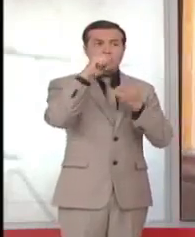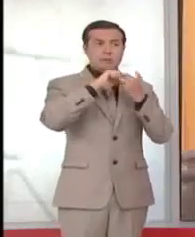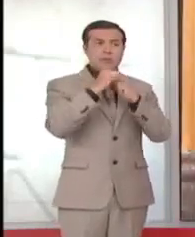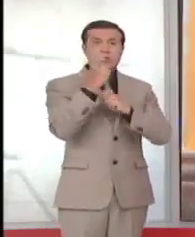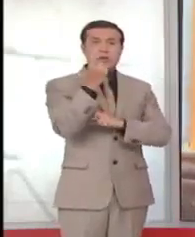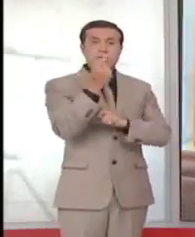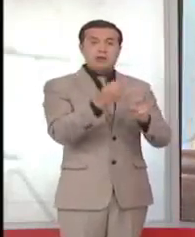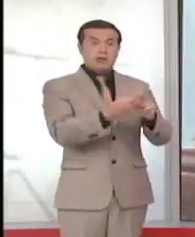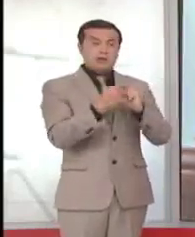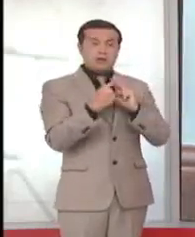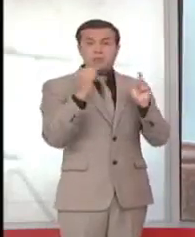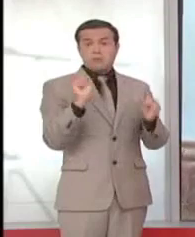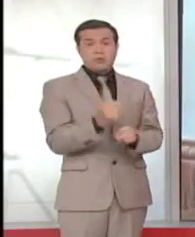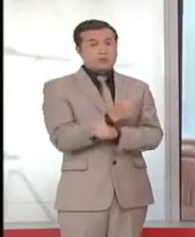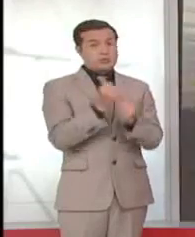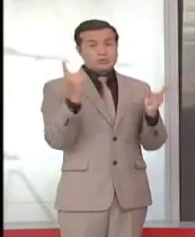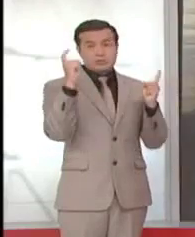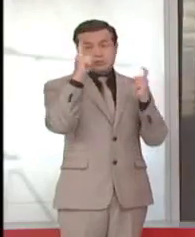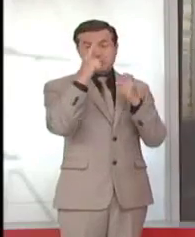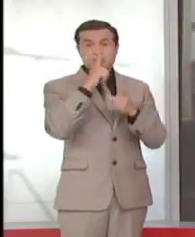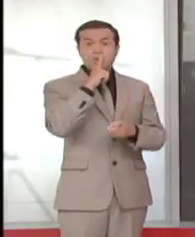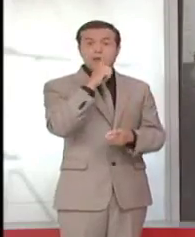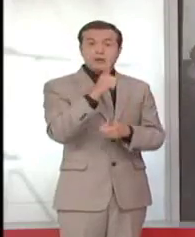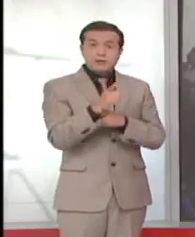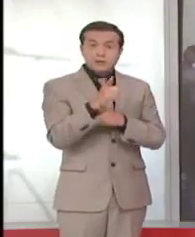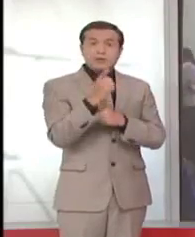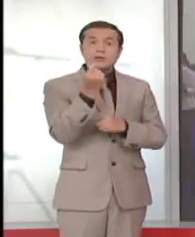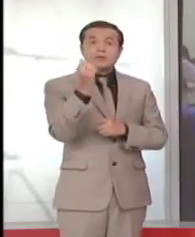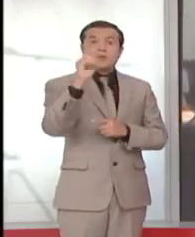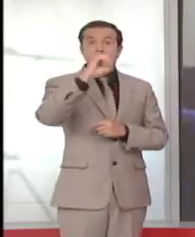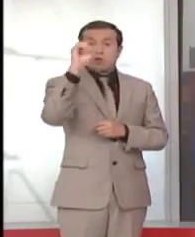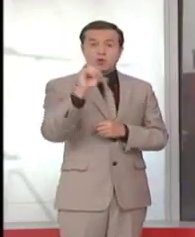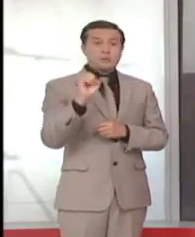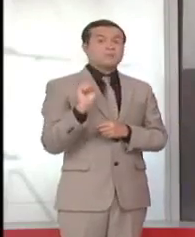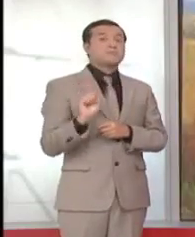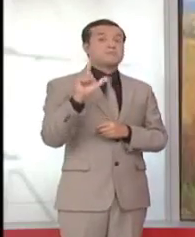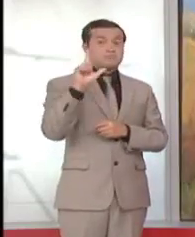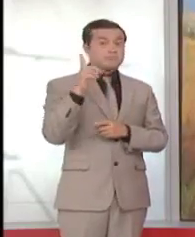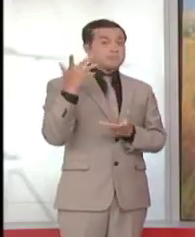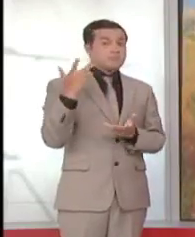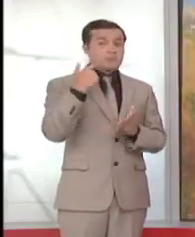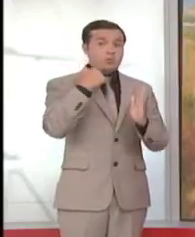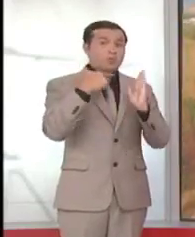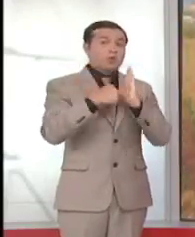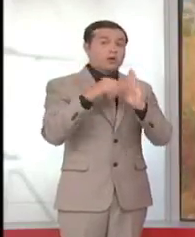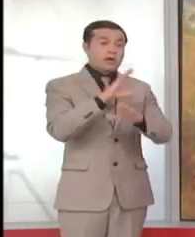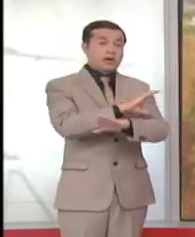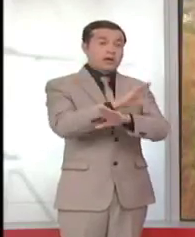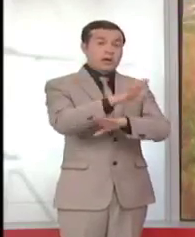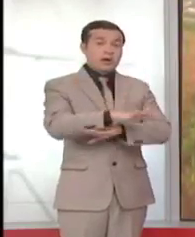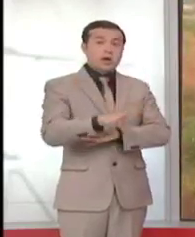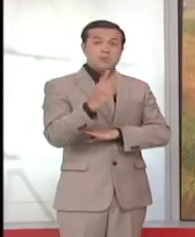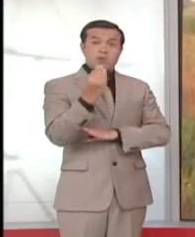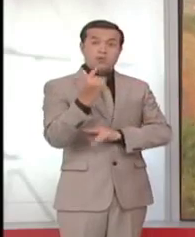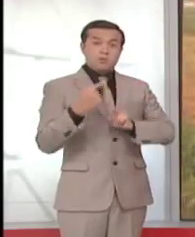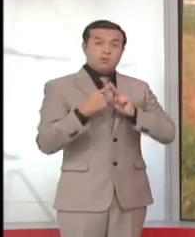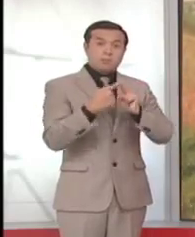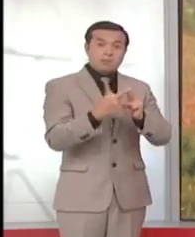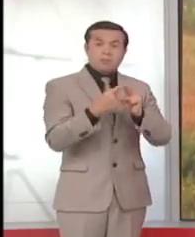solvencia de los clientes y por eso las tasas de interés son más altas. En el campo es poco el acceso a los bancos por parte de las comunidades